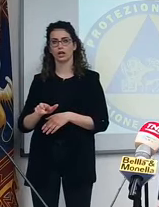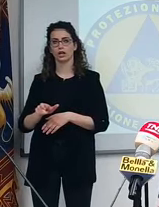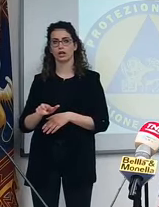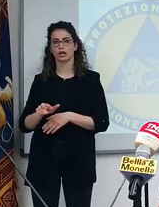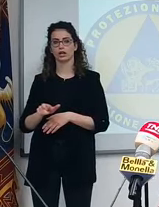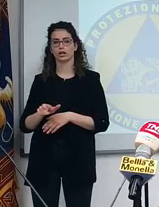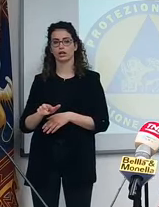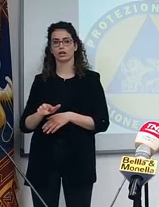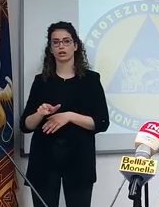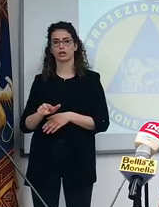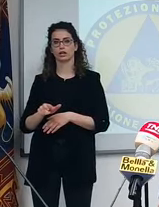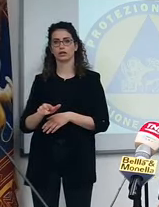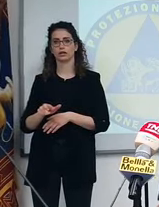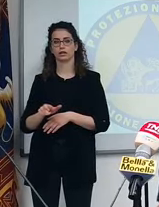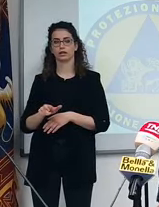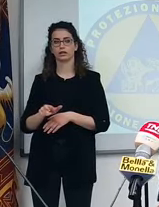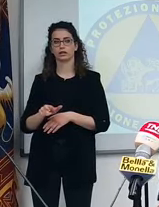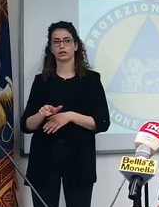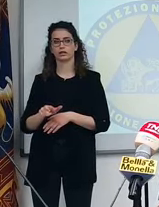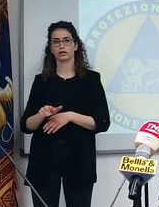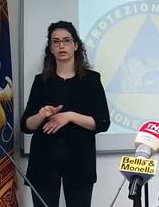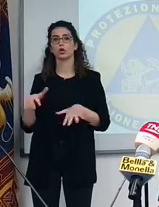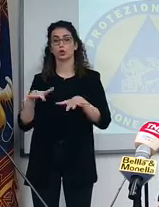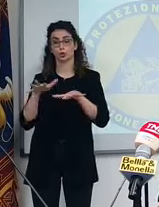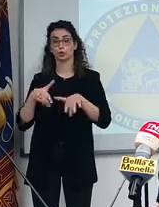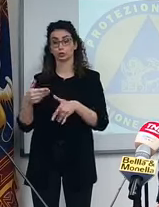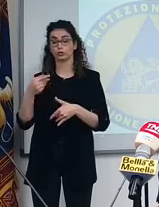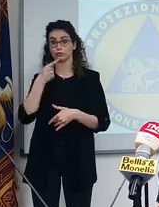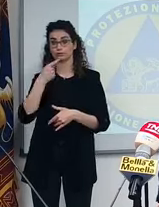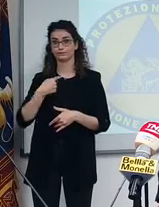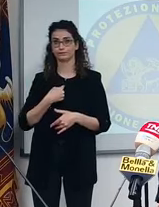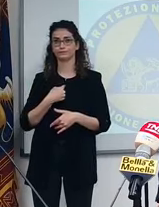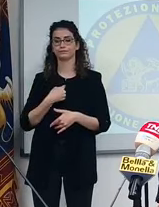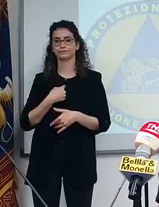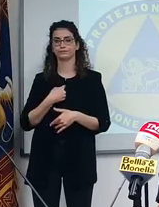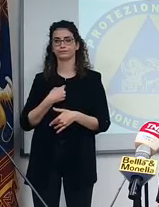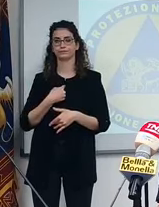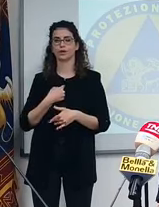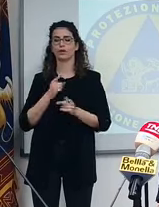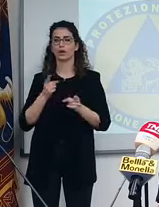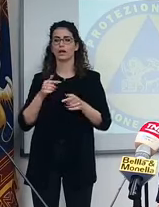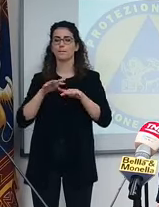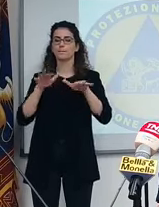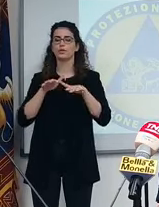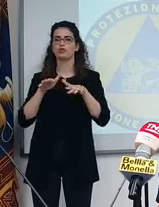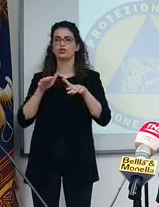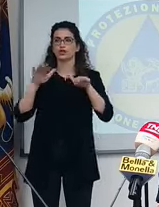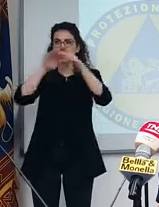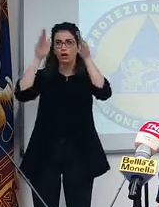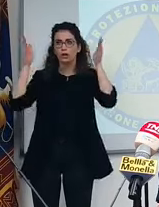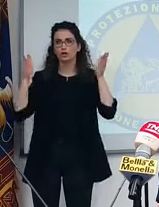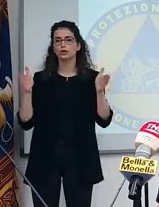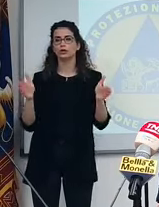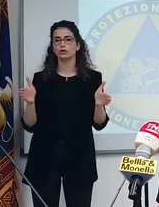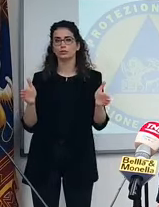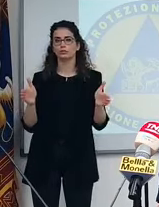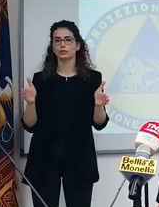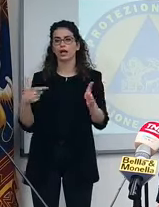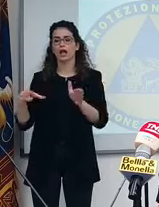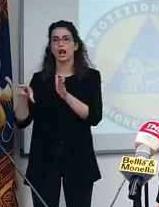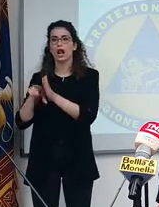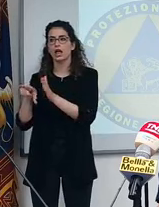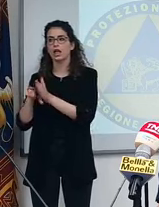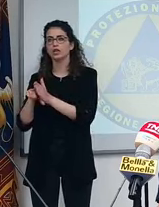nuoto, che la piscina coperta nella bozza di